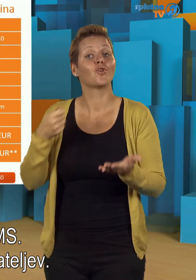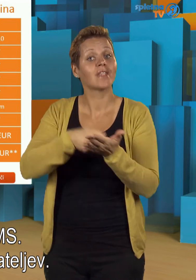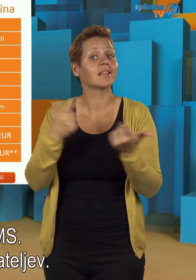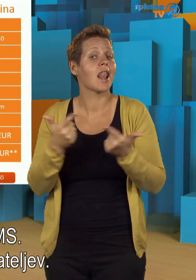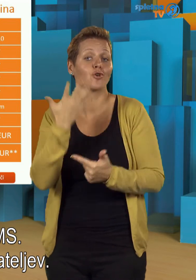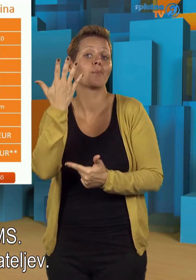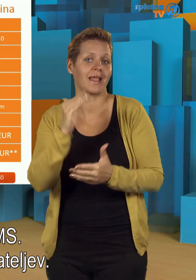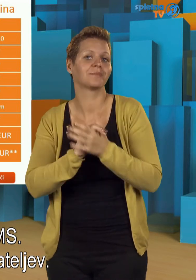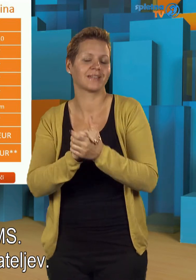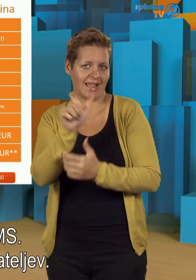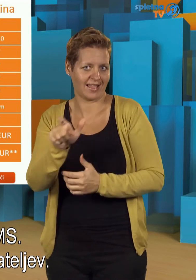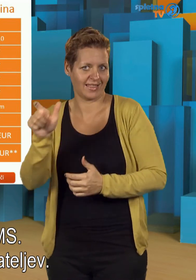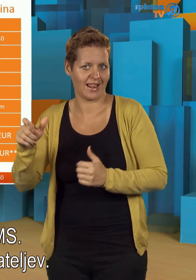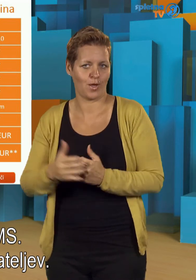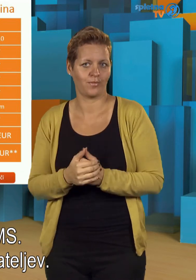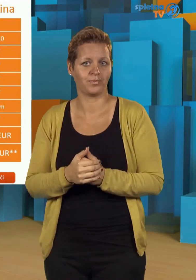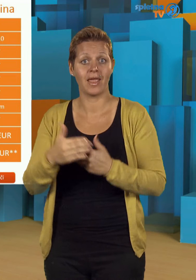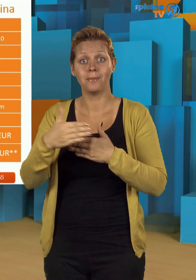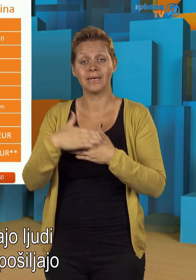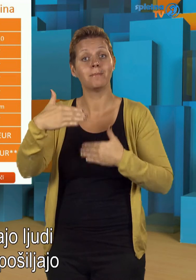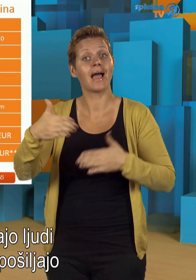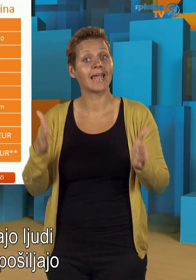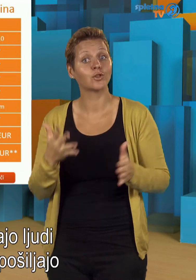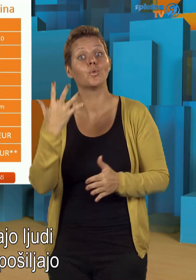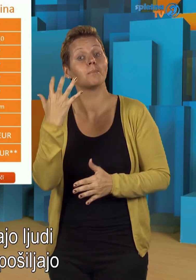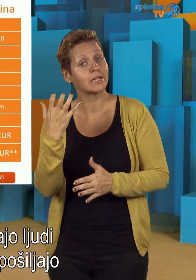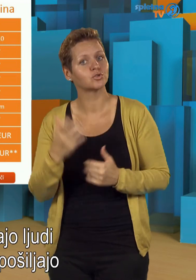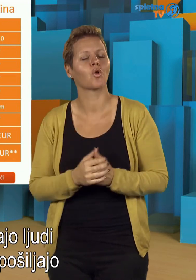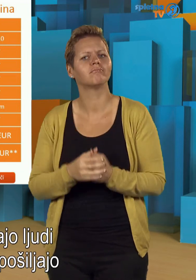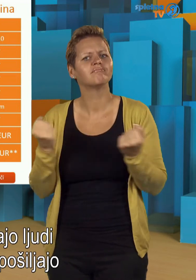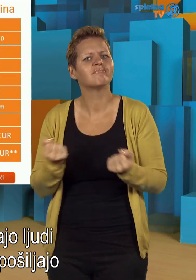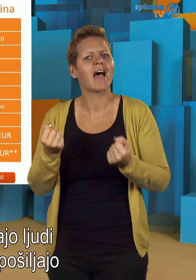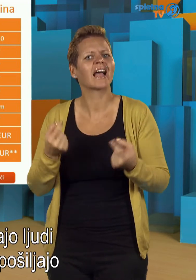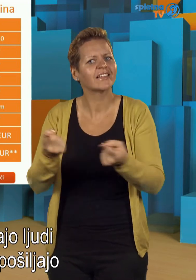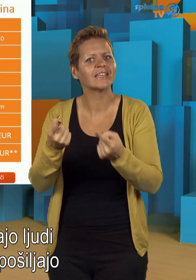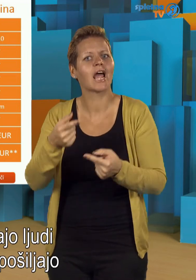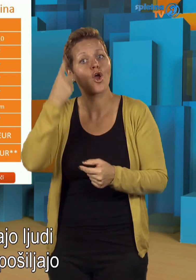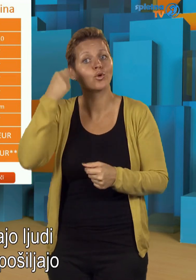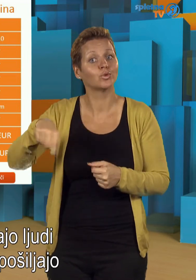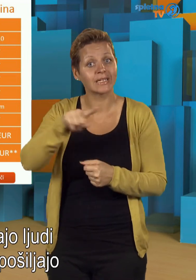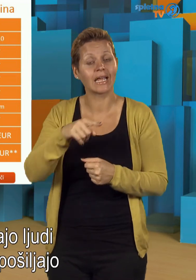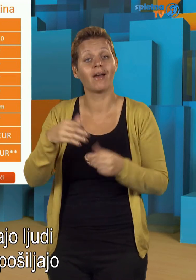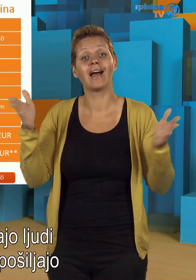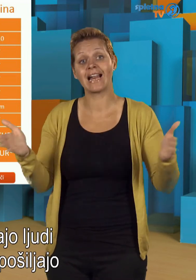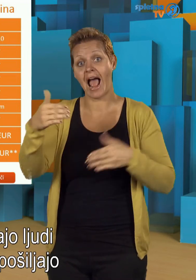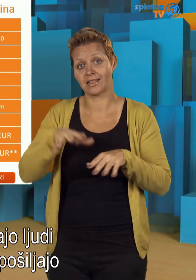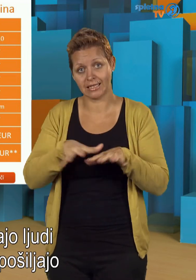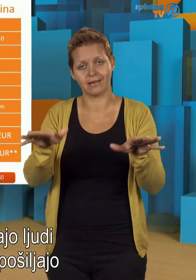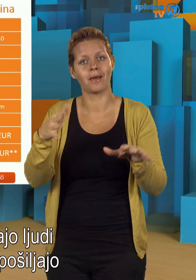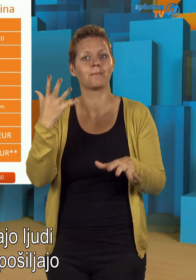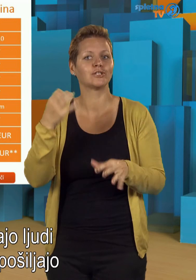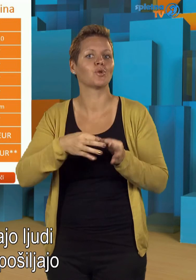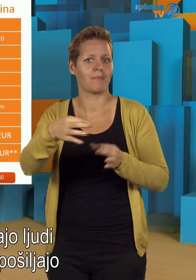Dodate lahko pet prijateljev. Pri paketu 500 aktivirajo ljudi v radiju 500 metrov in